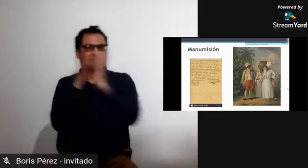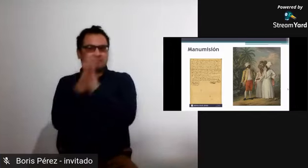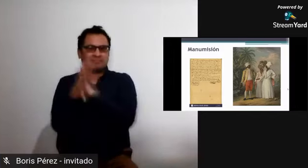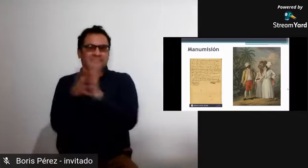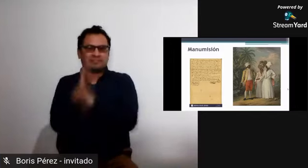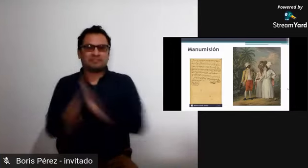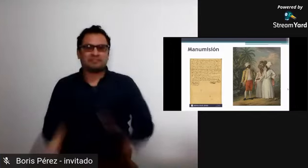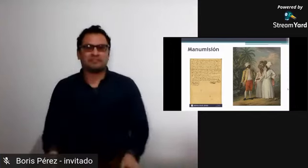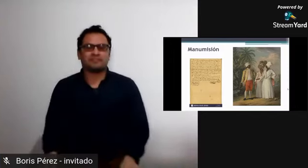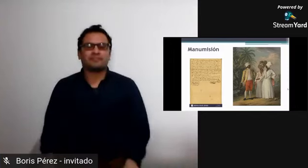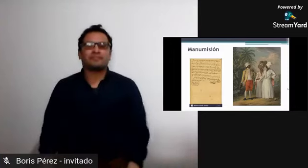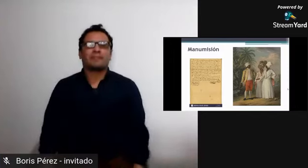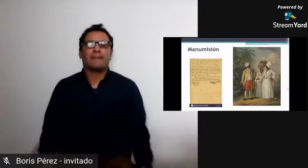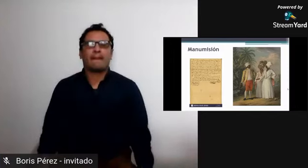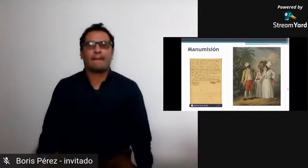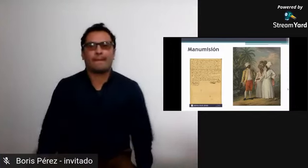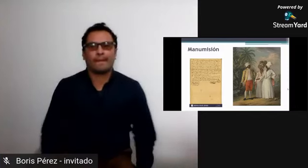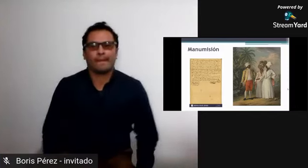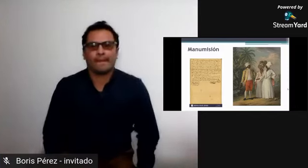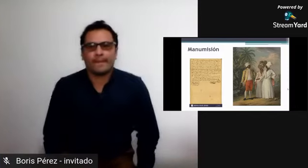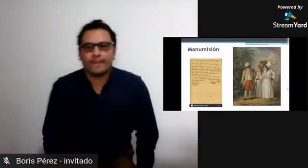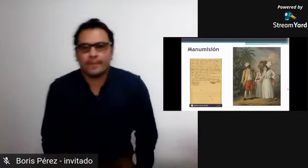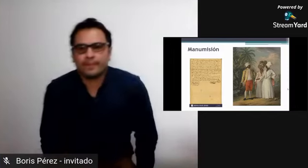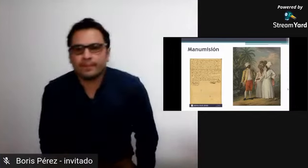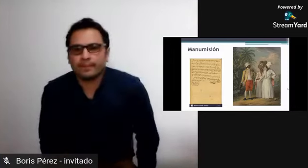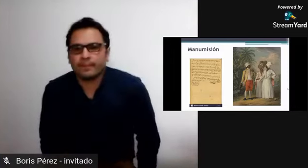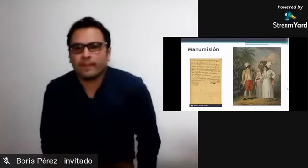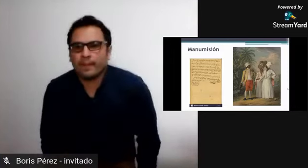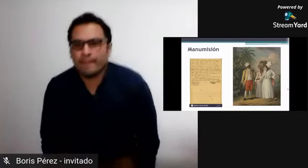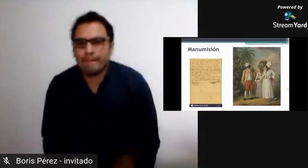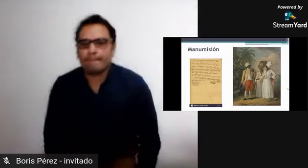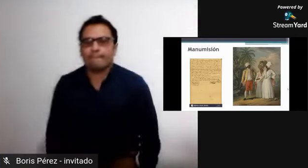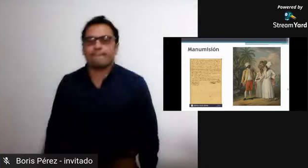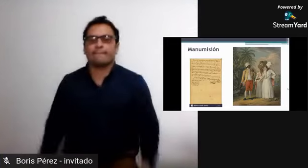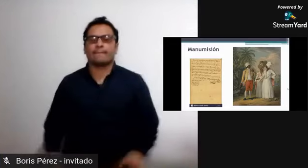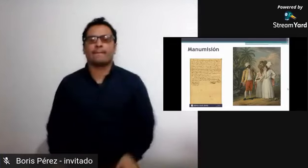todas estas comunidades afrocolombianas? Veamos la siguiente presentación.